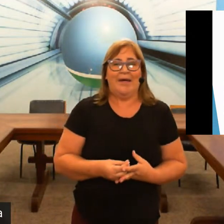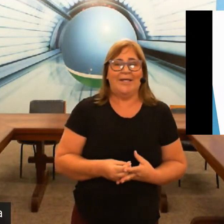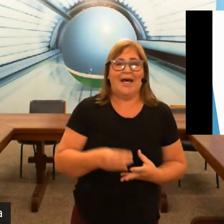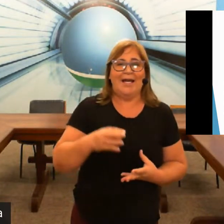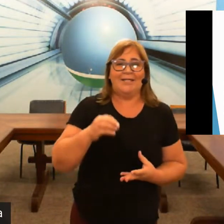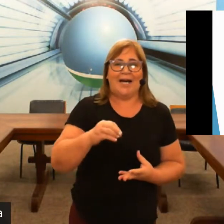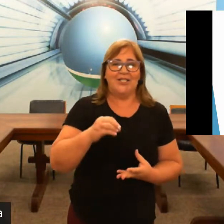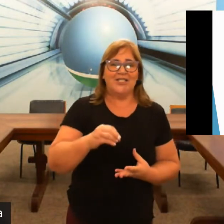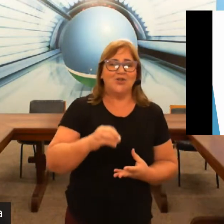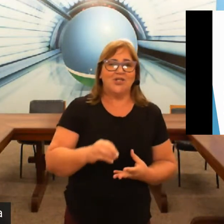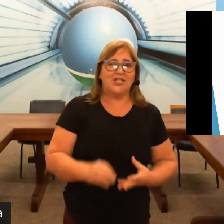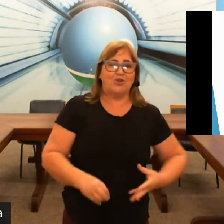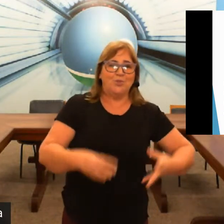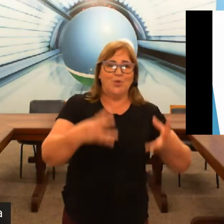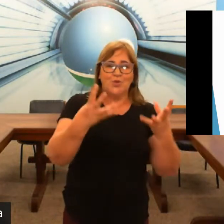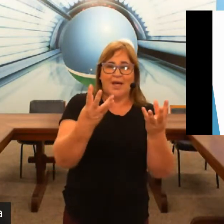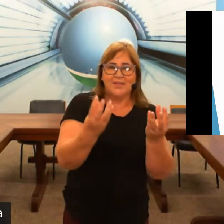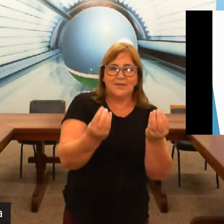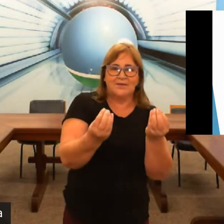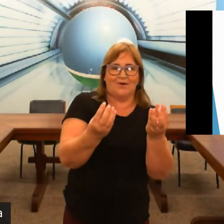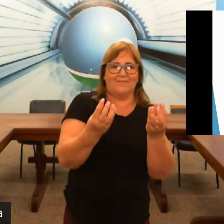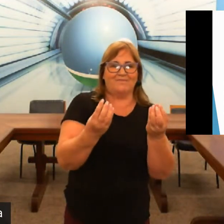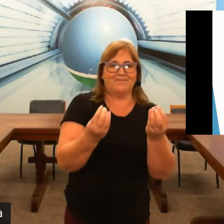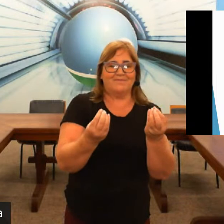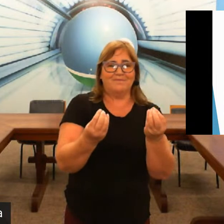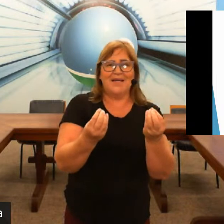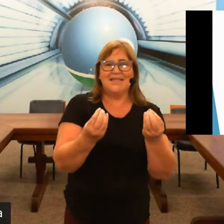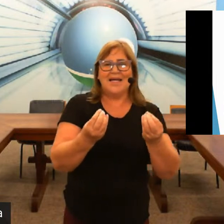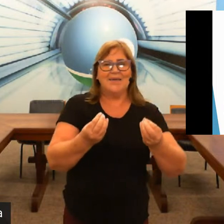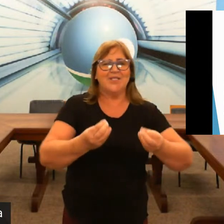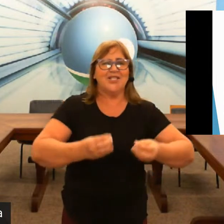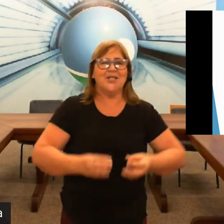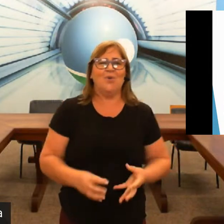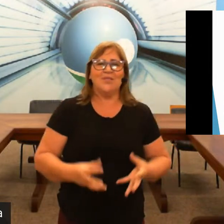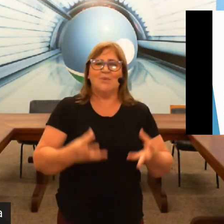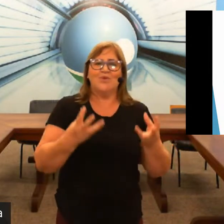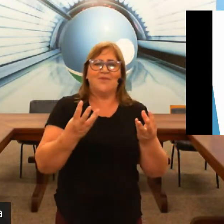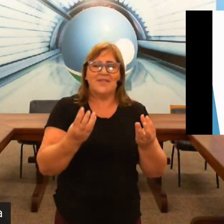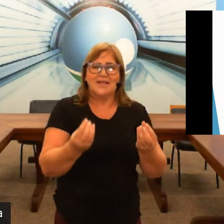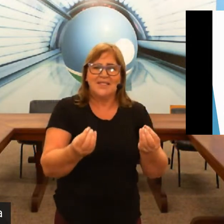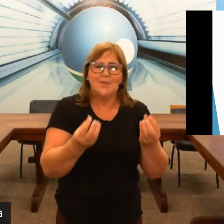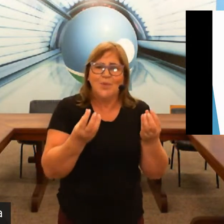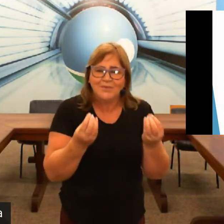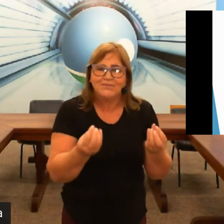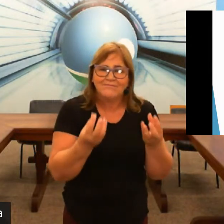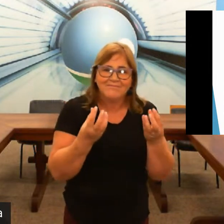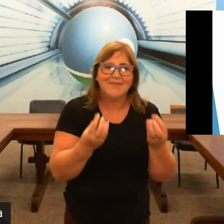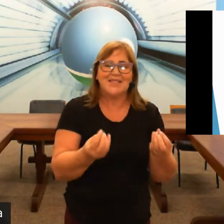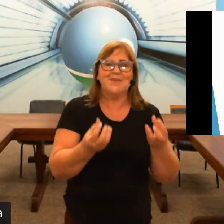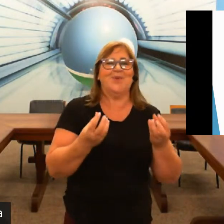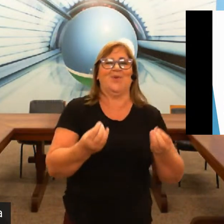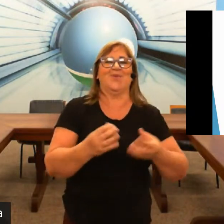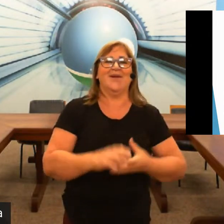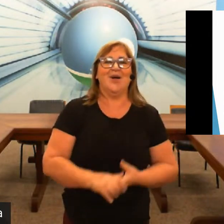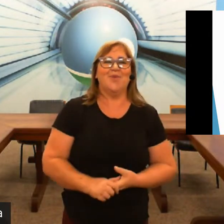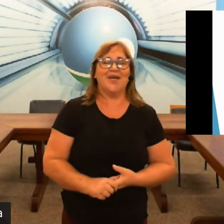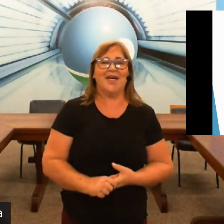na realidade existe um sinal de muito que é isso aqui ó mas na língua a gente não usa muito fazer esse muito esse muito porque